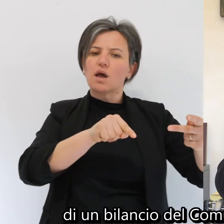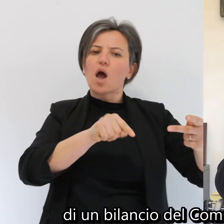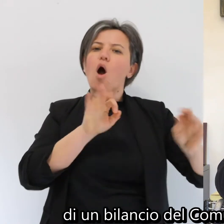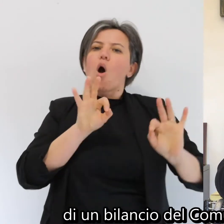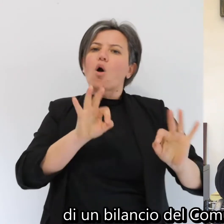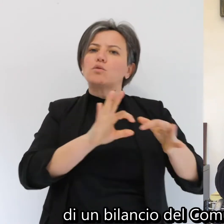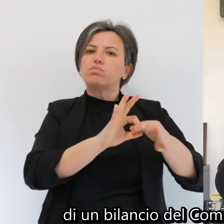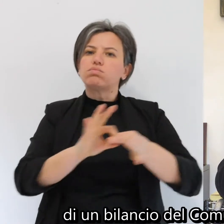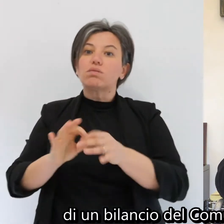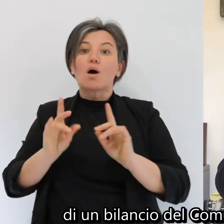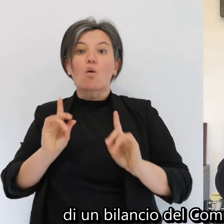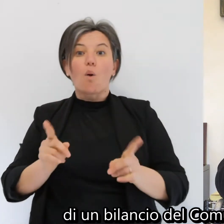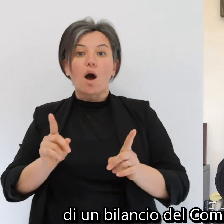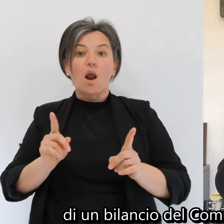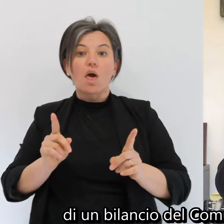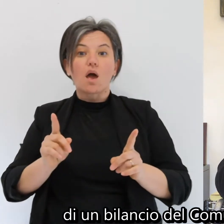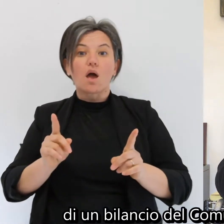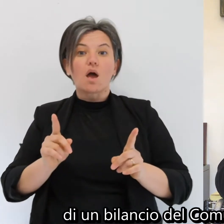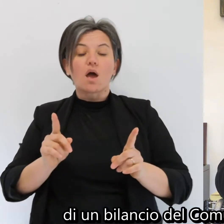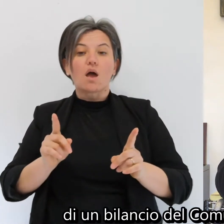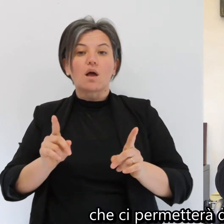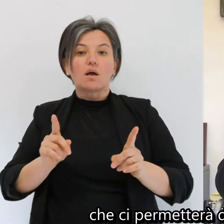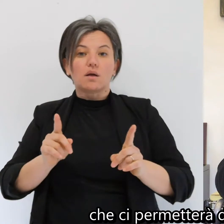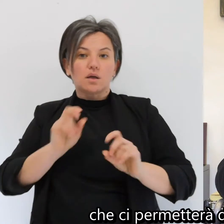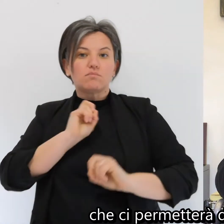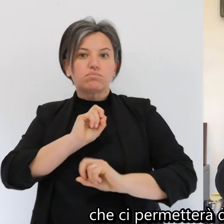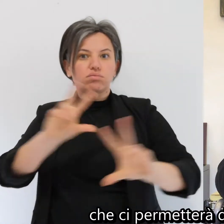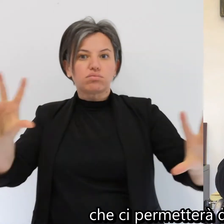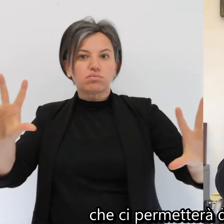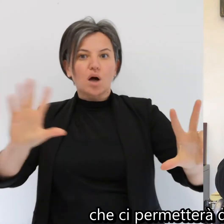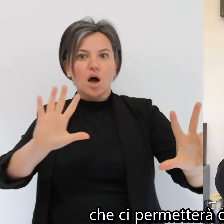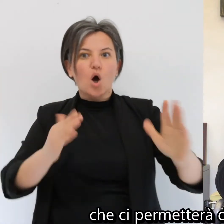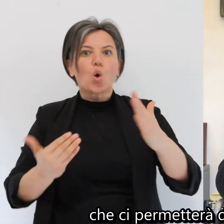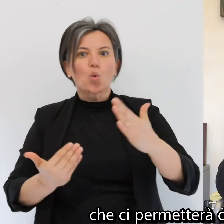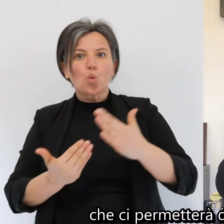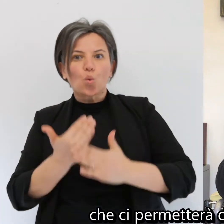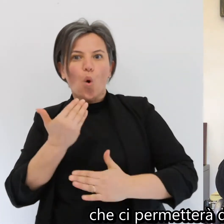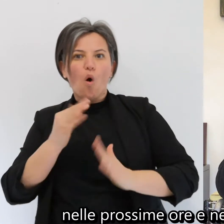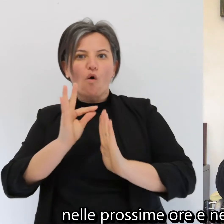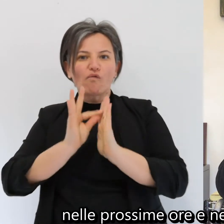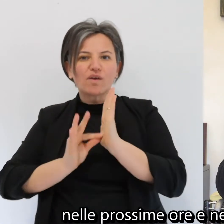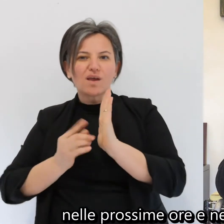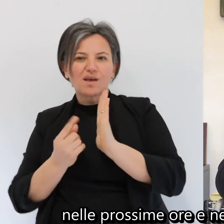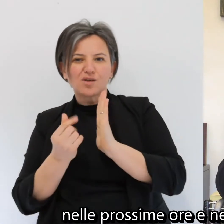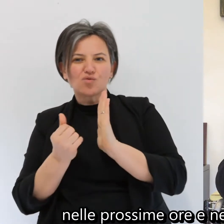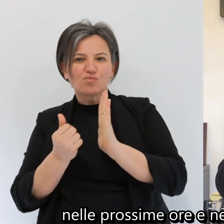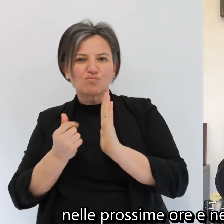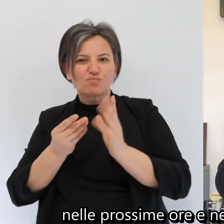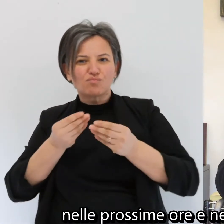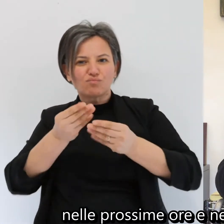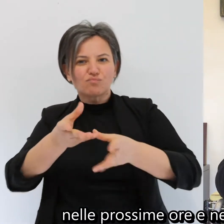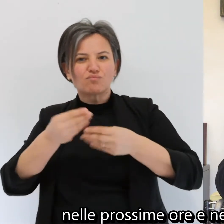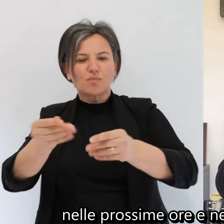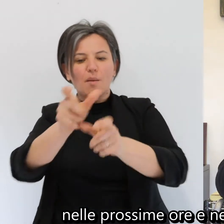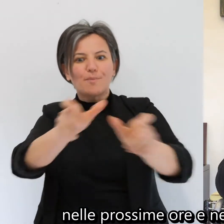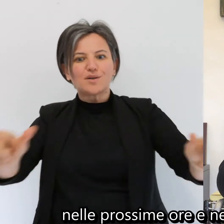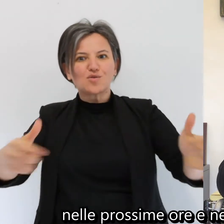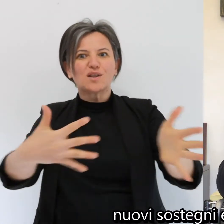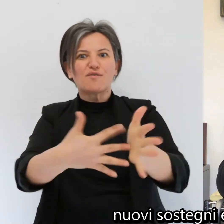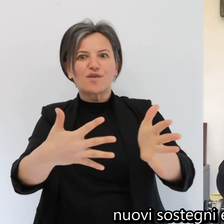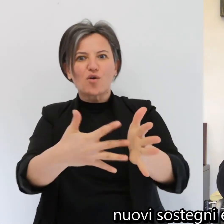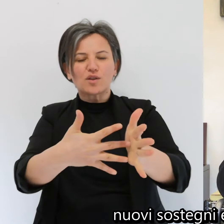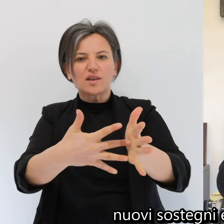un bilancio del comune molto solido che ci permetterà di annunciare nei prossimi giorni